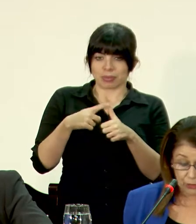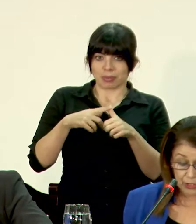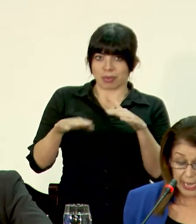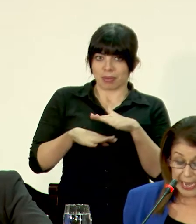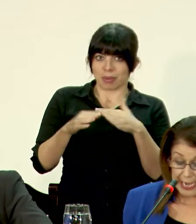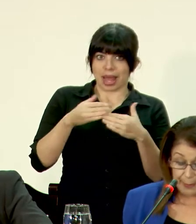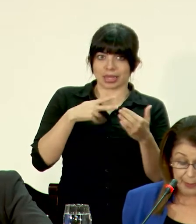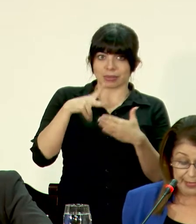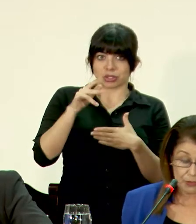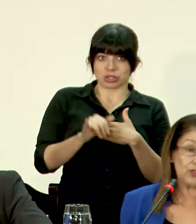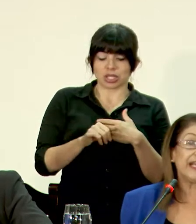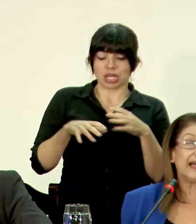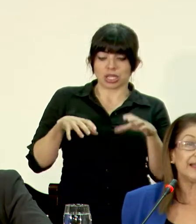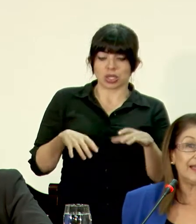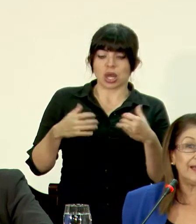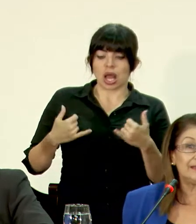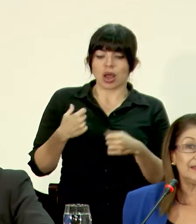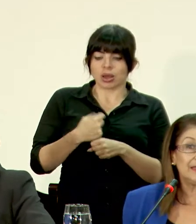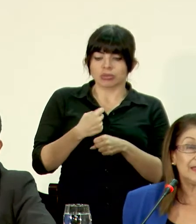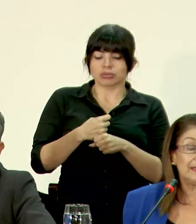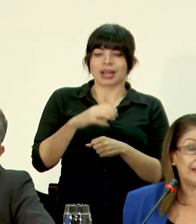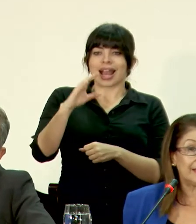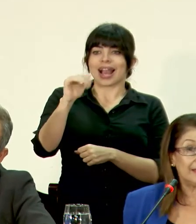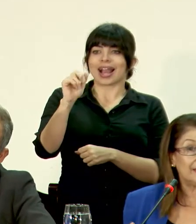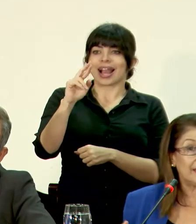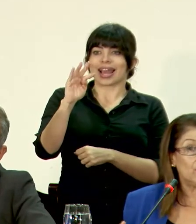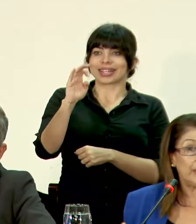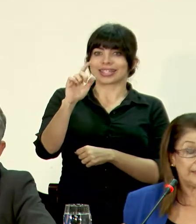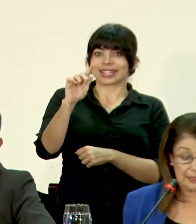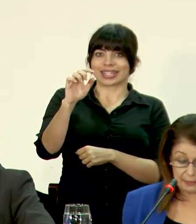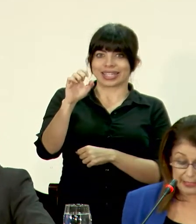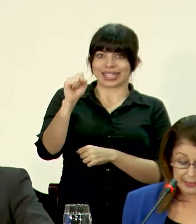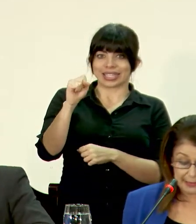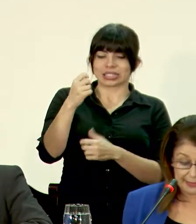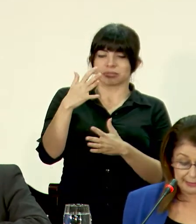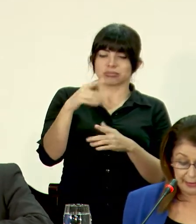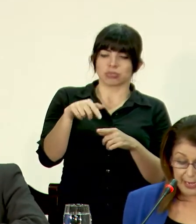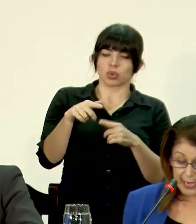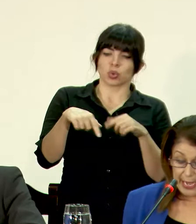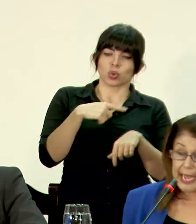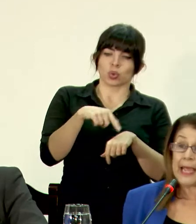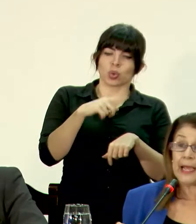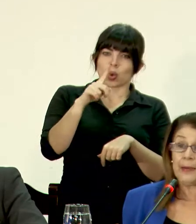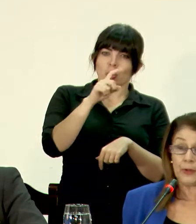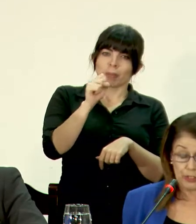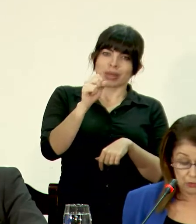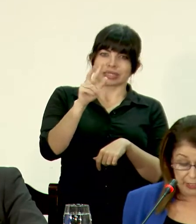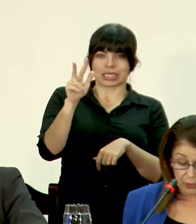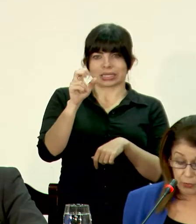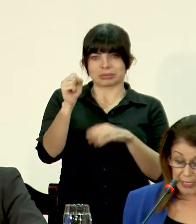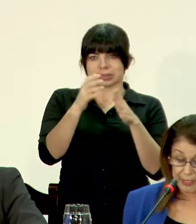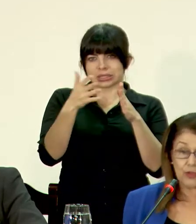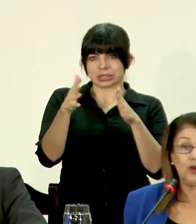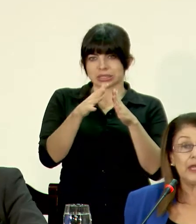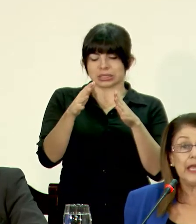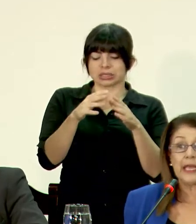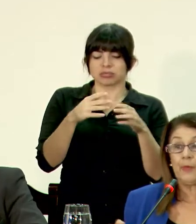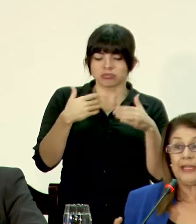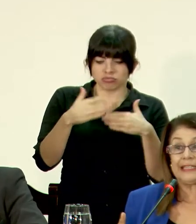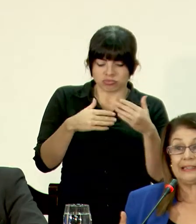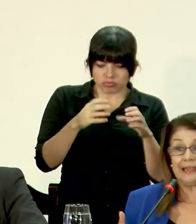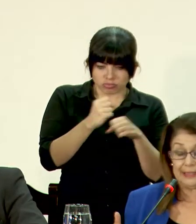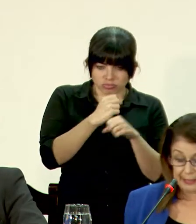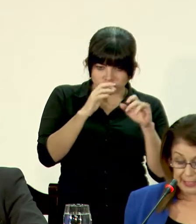anteproyectos, en la preparación de carteles que tardan entre una y tres meses esa tarea, en el proceso de adjudicación